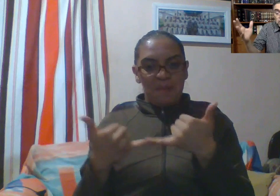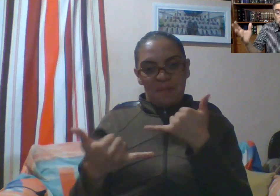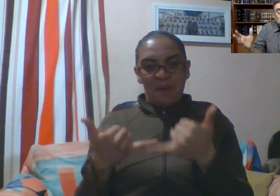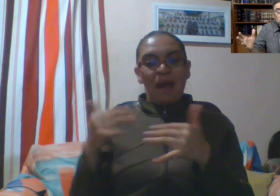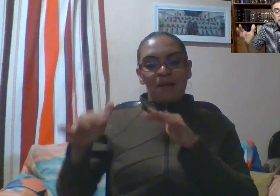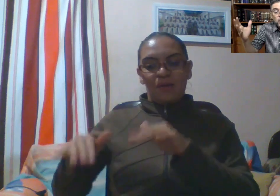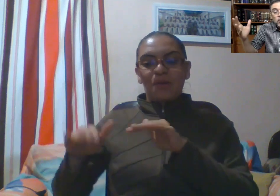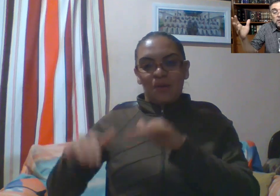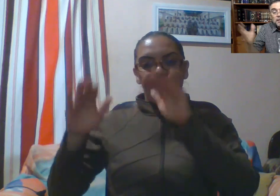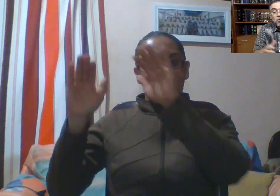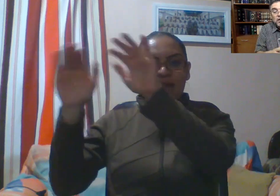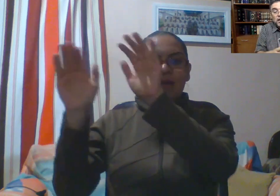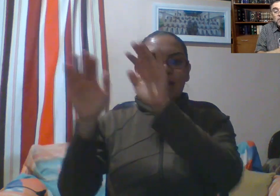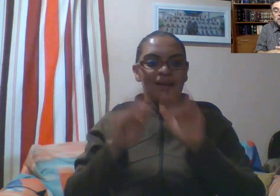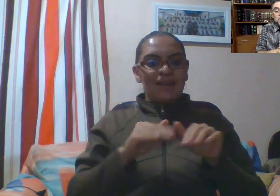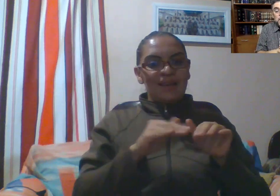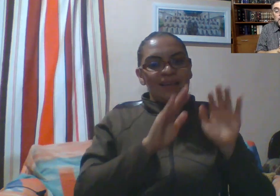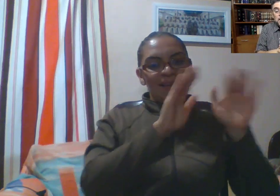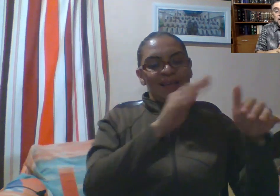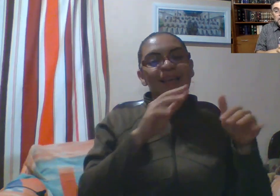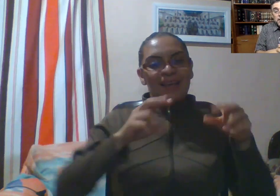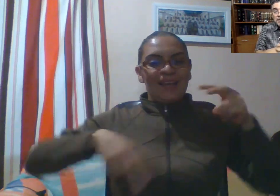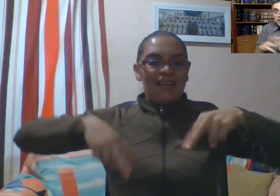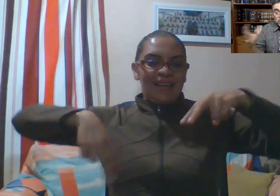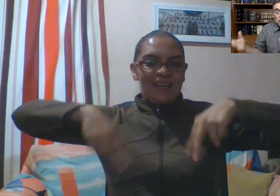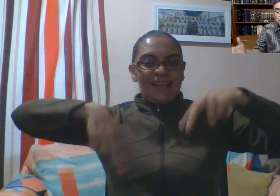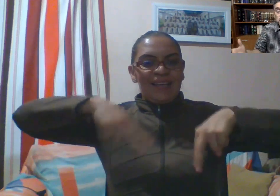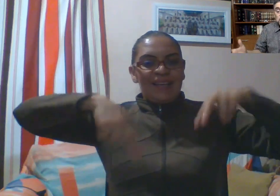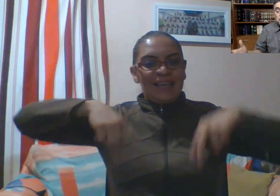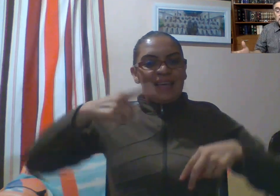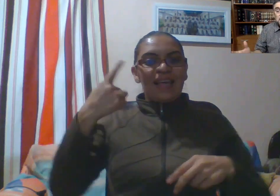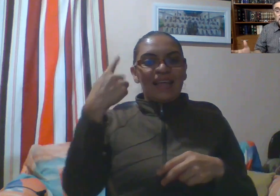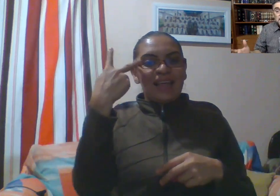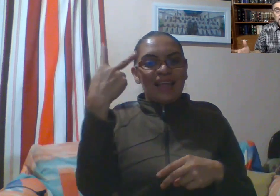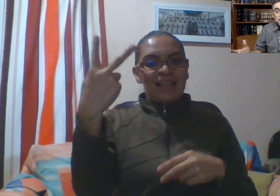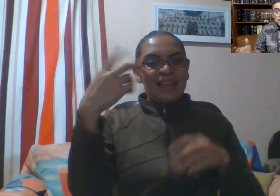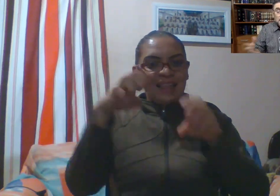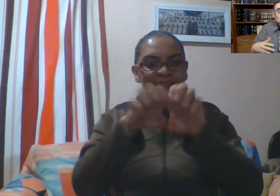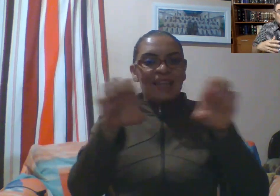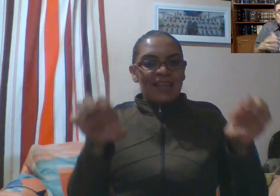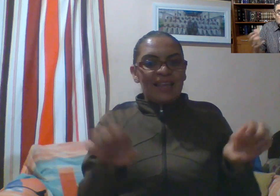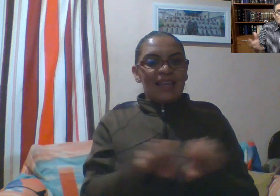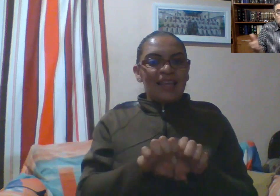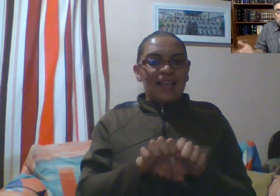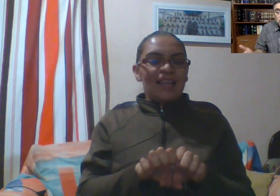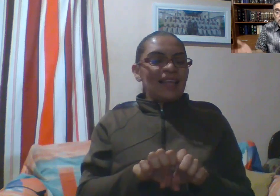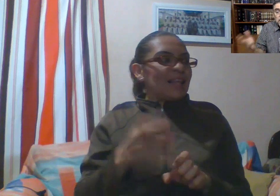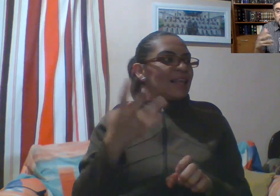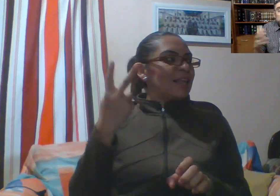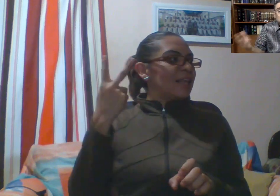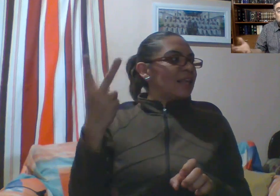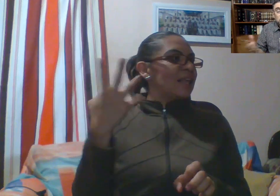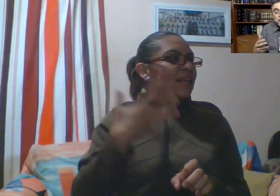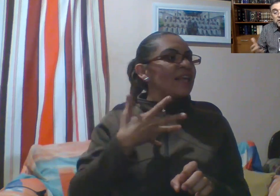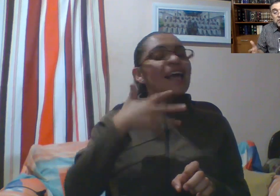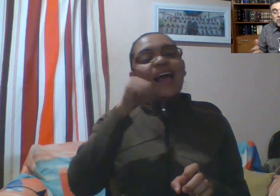fútbol, béisbol, básquetbol, algo así, para hacer dos equipos y se hace algún tipo de sorteo para ver quién escoge primero. Y van